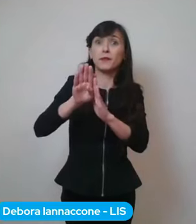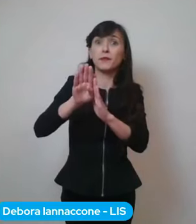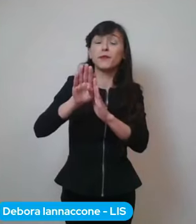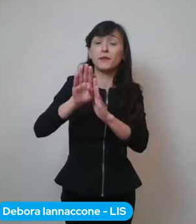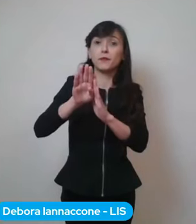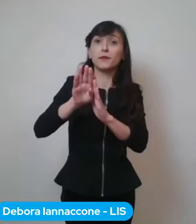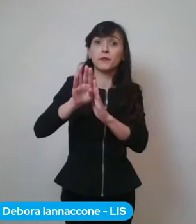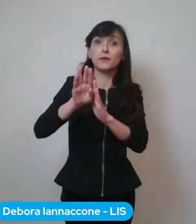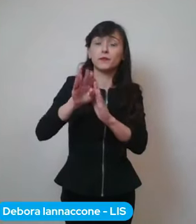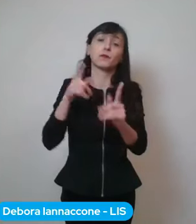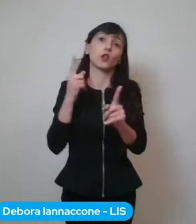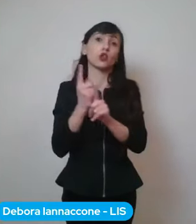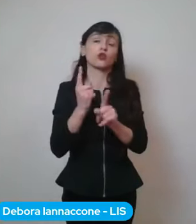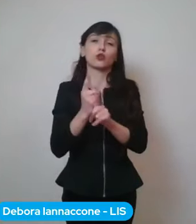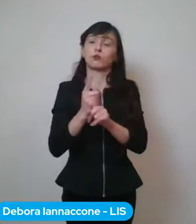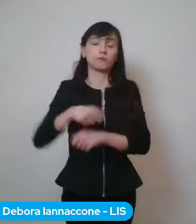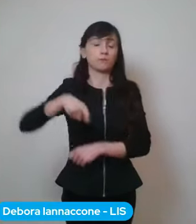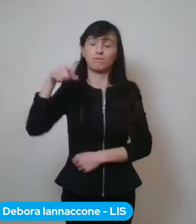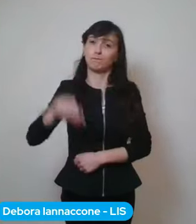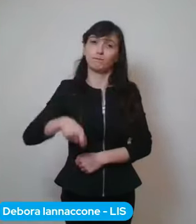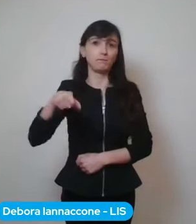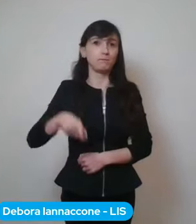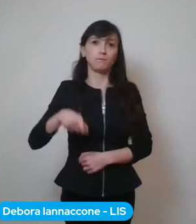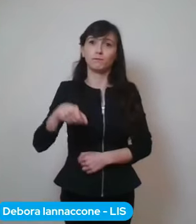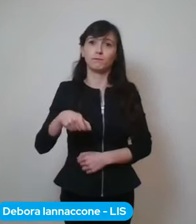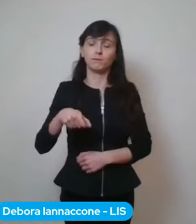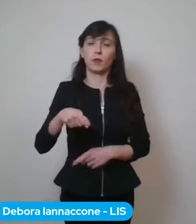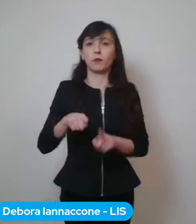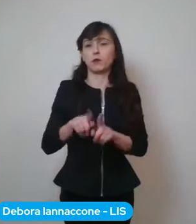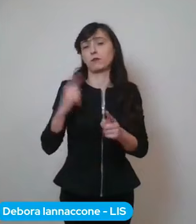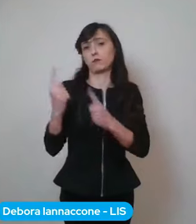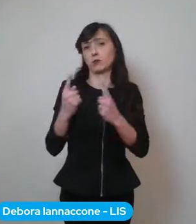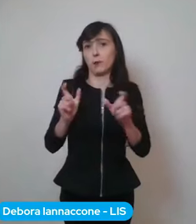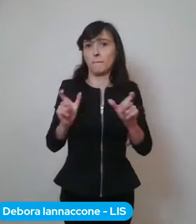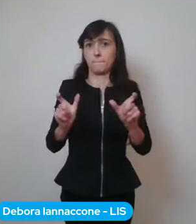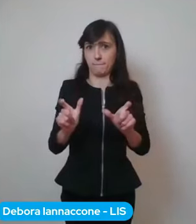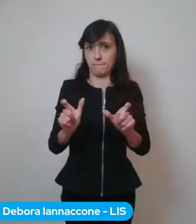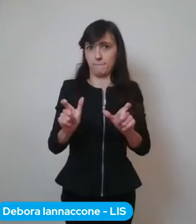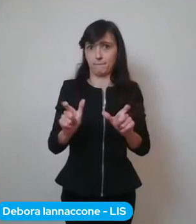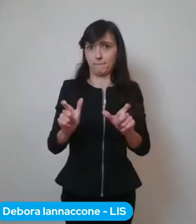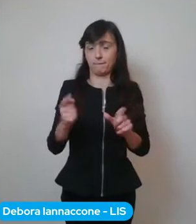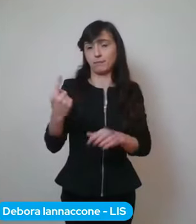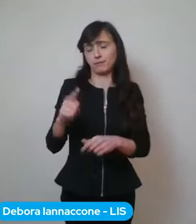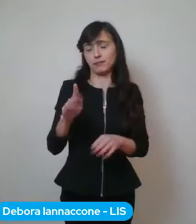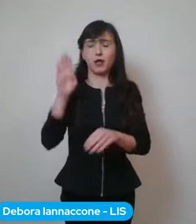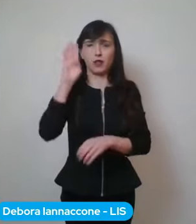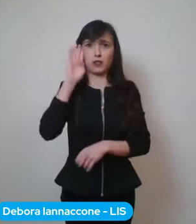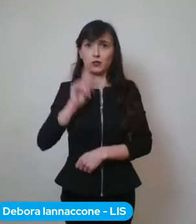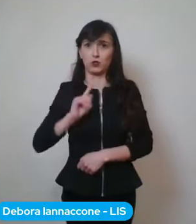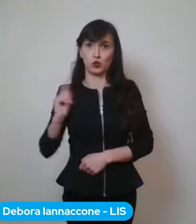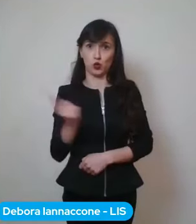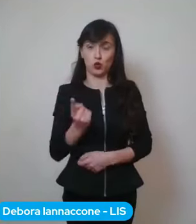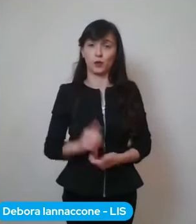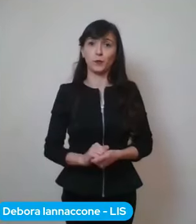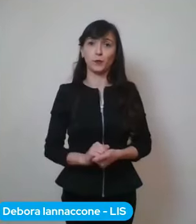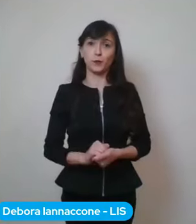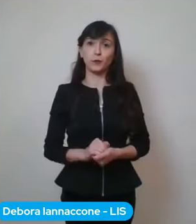incrementando, dobbiamo necessariamente dare un freno. Abbiamo avuto l'esempio del